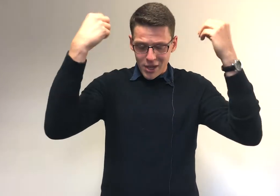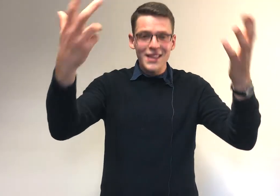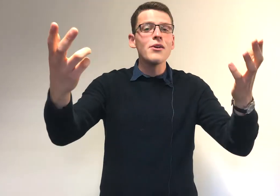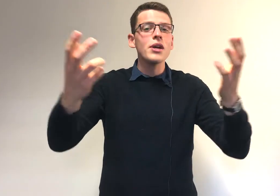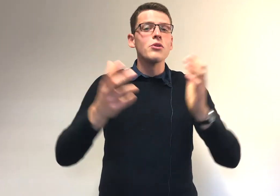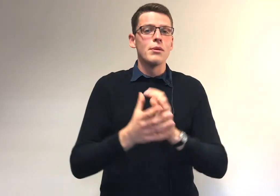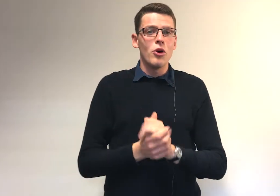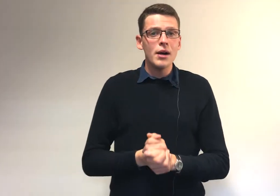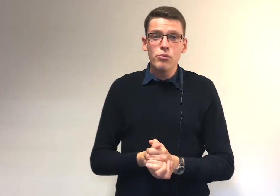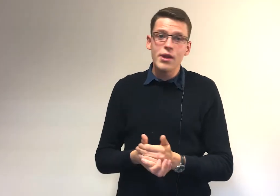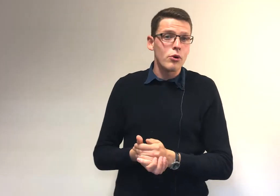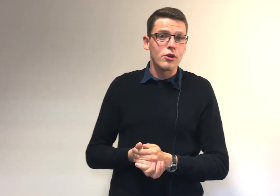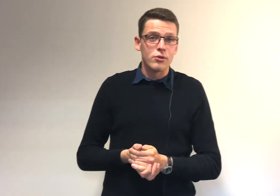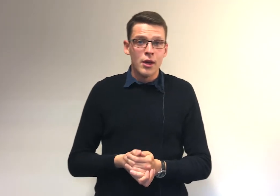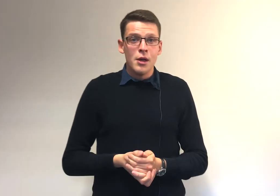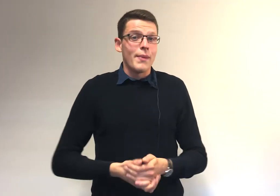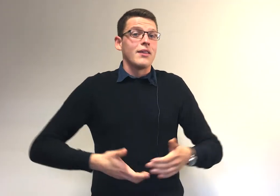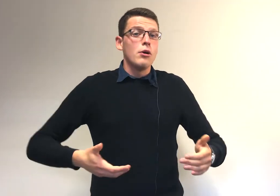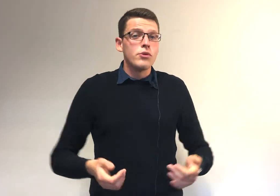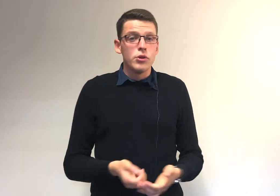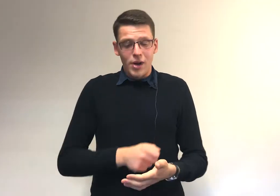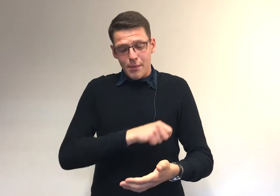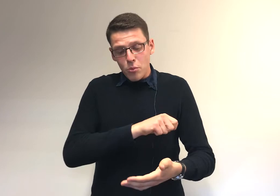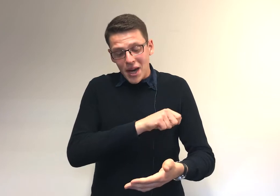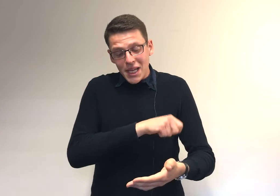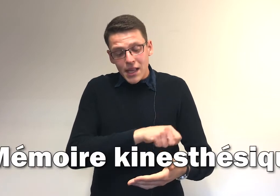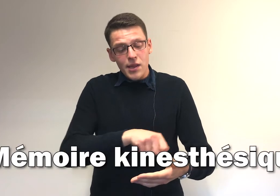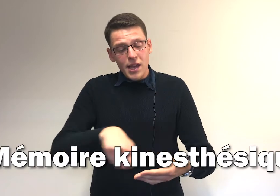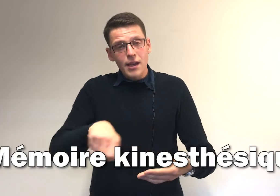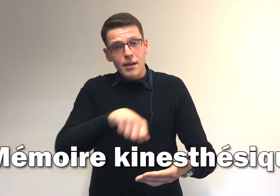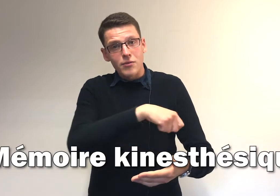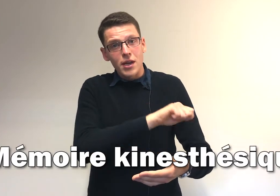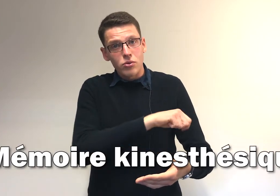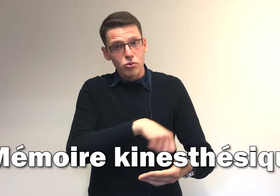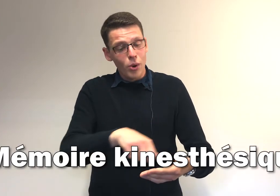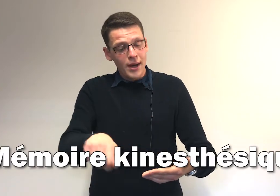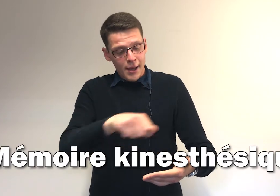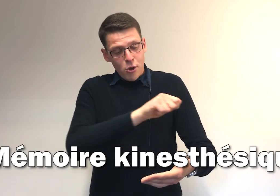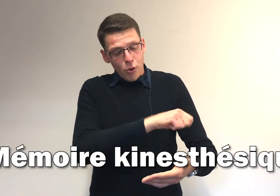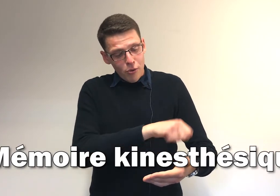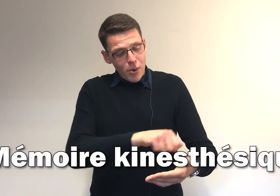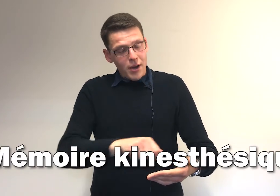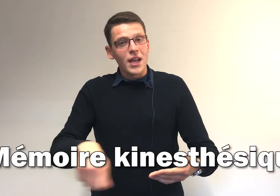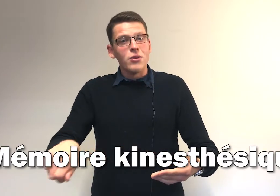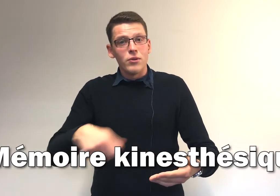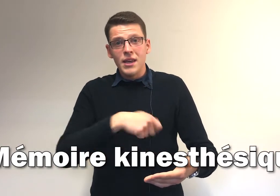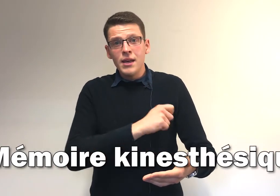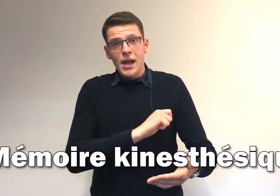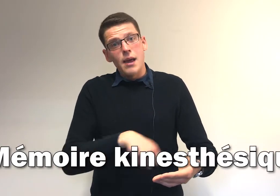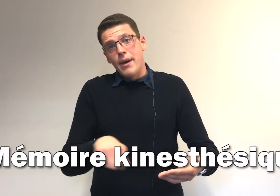catégorie de mémoire plus importante. Par exemple, si tu as la mémoire kinesthésique, ça veut dire que tu dois te revoir en train de noter, et bien